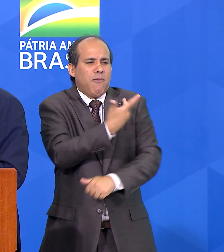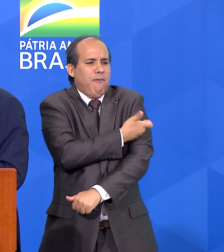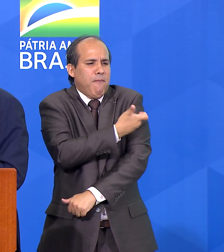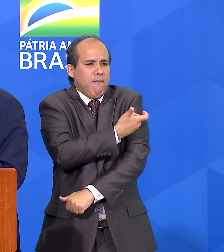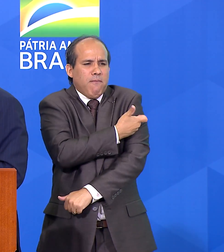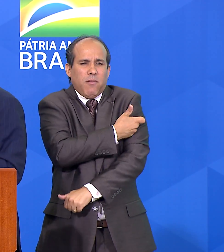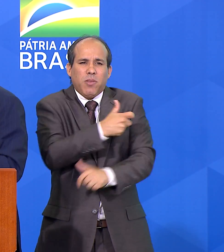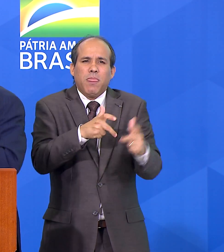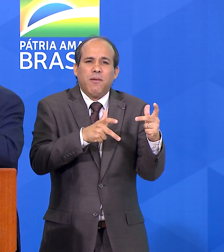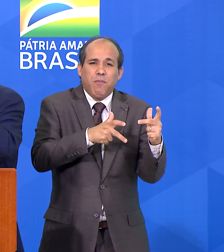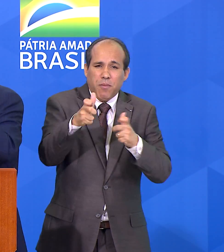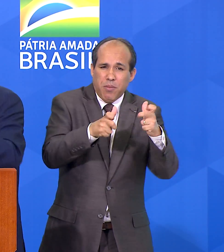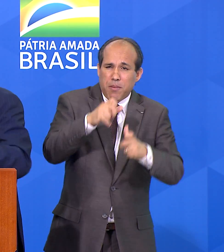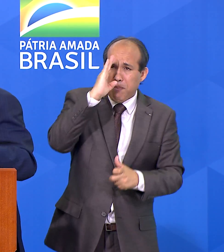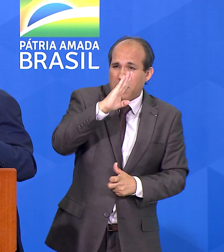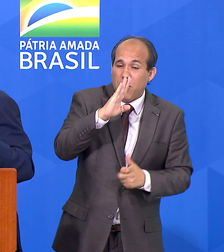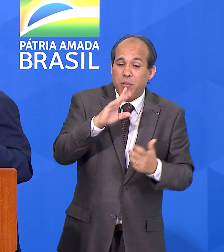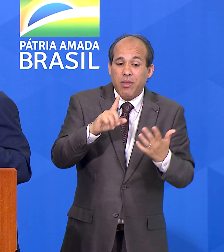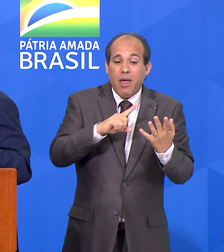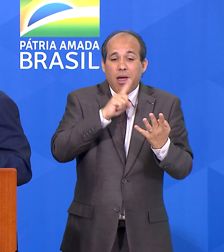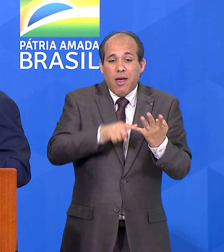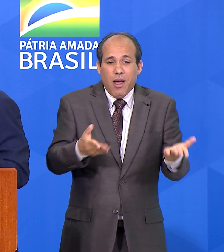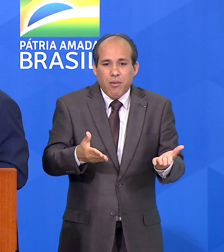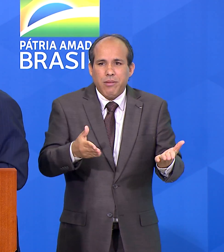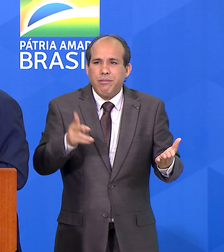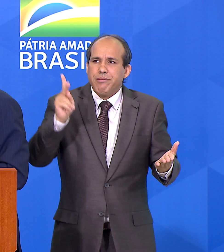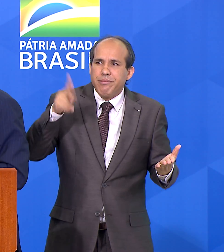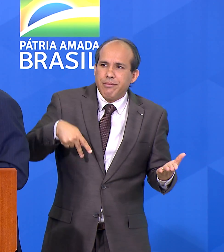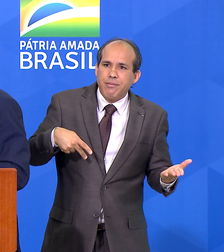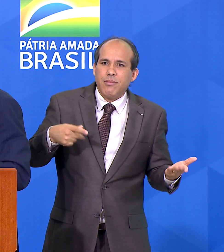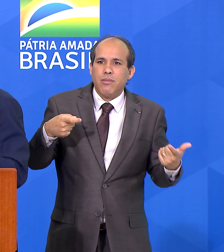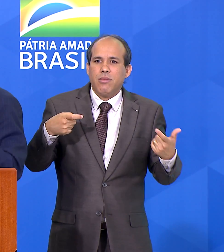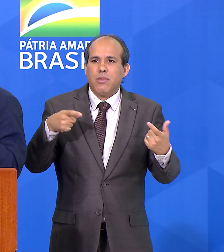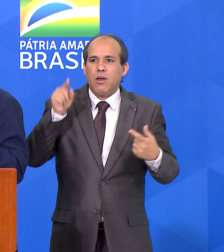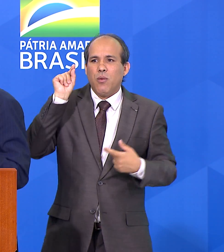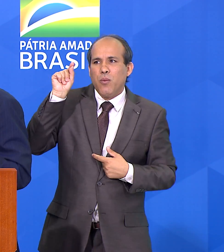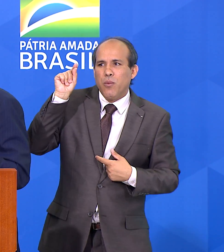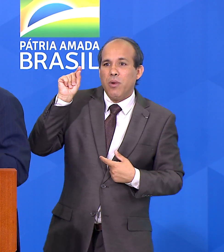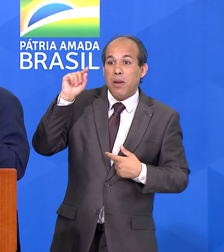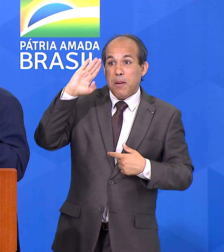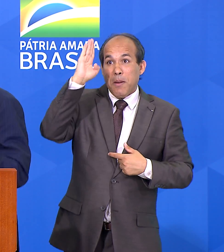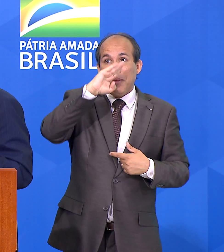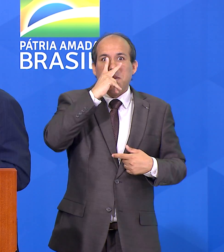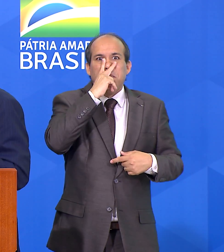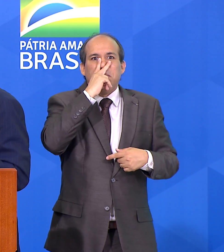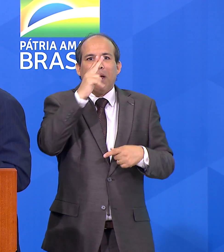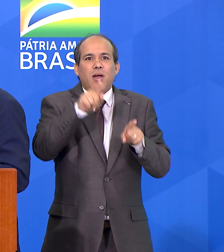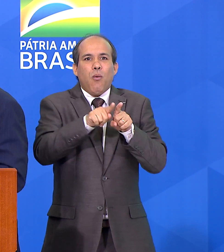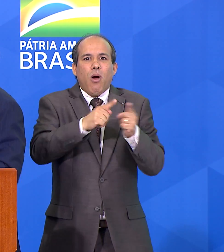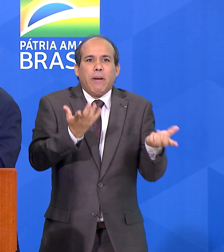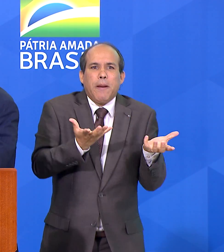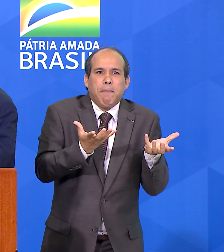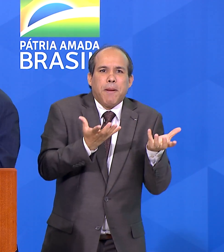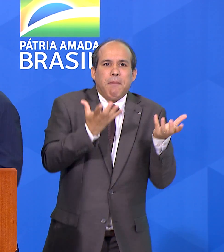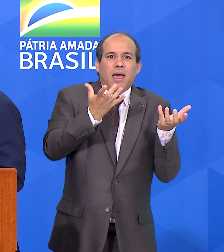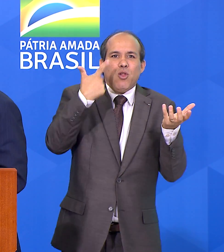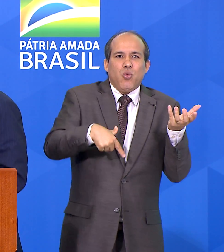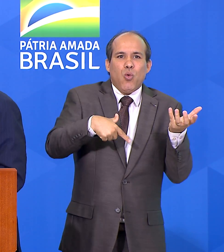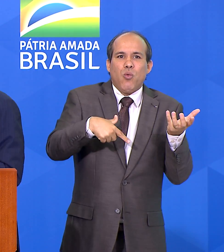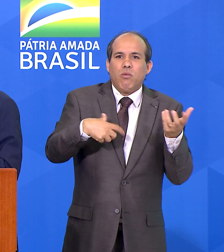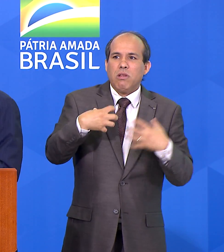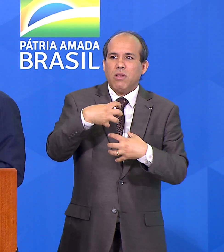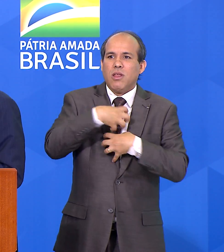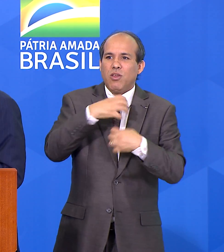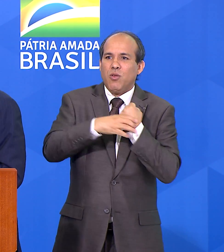E agora, atravessamos essa onda. Quando o Brasil se levanta, está em pé novamente, sofre um novo